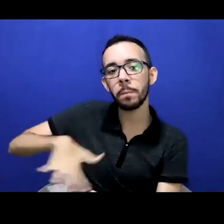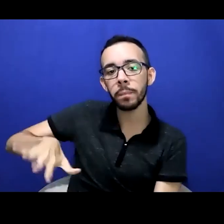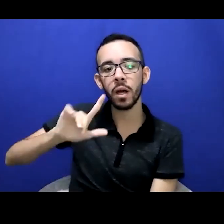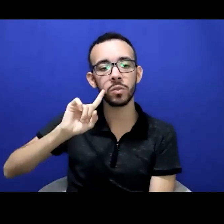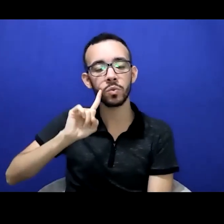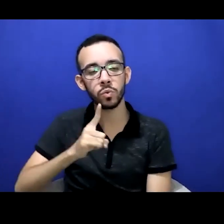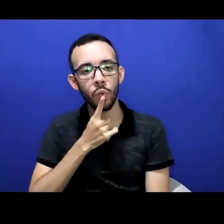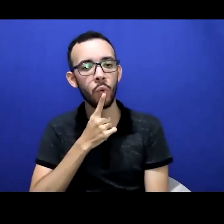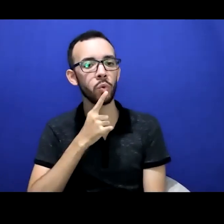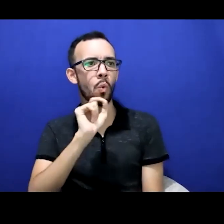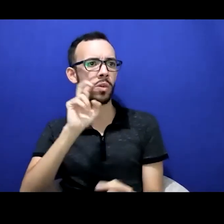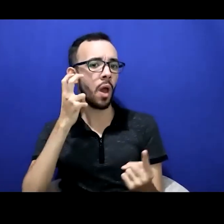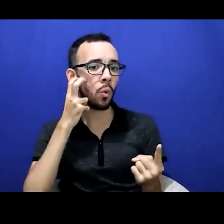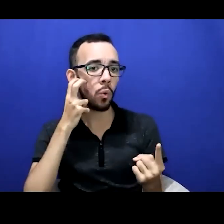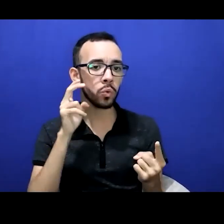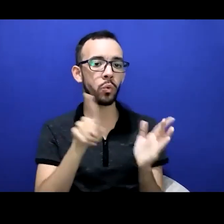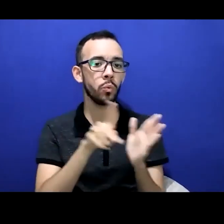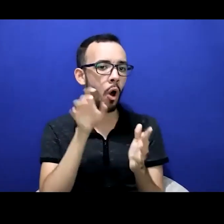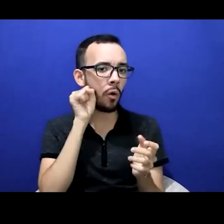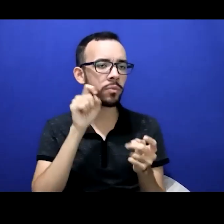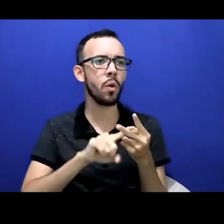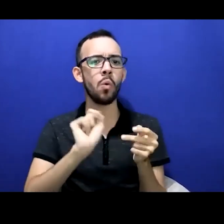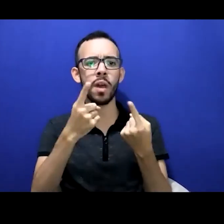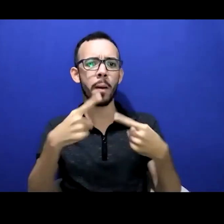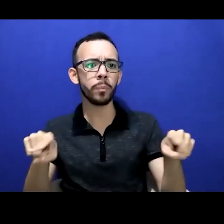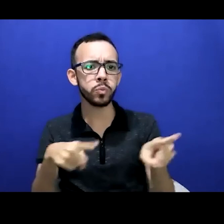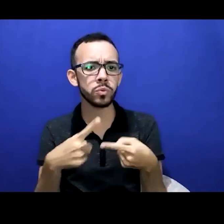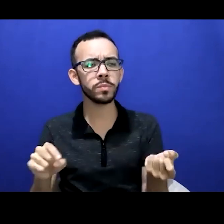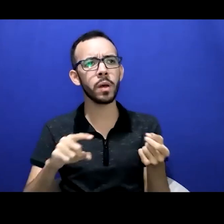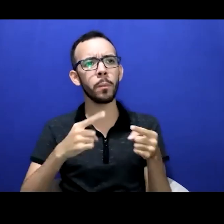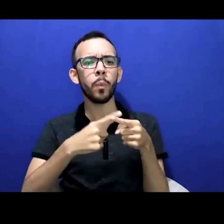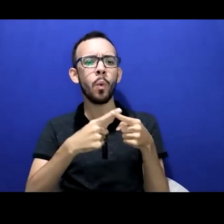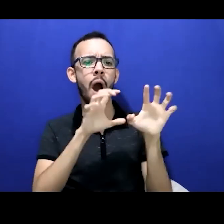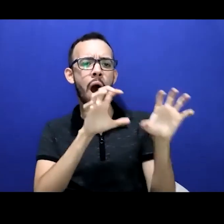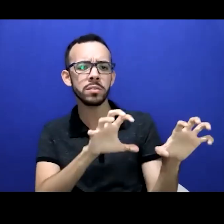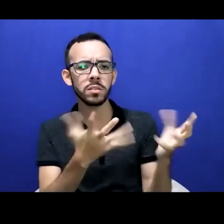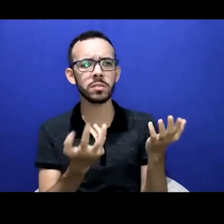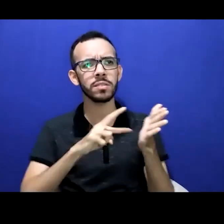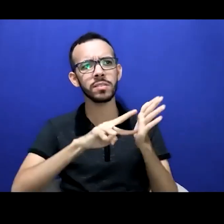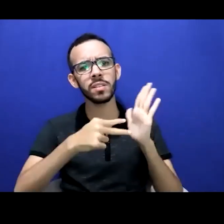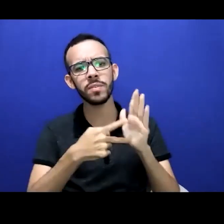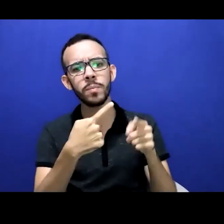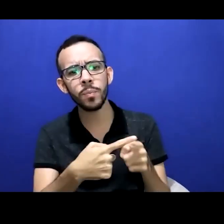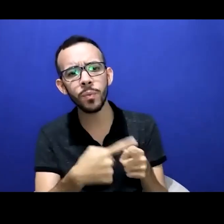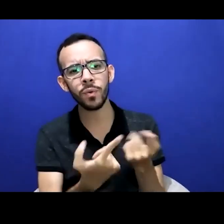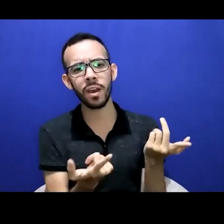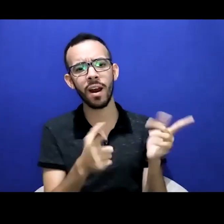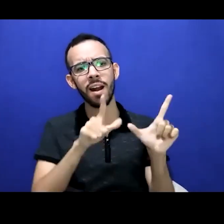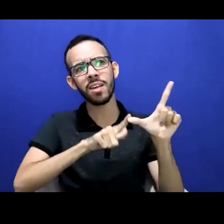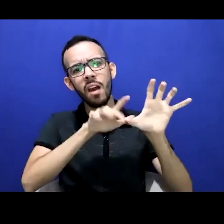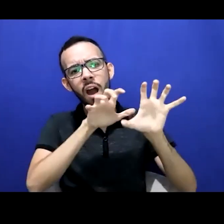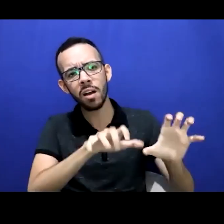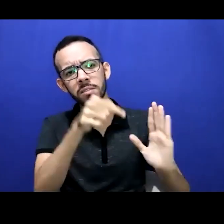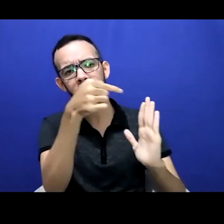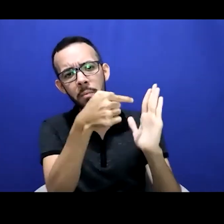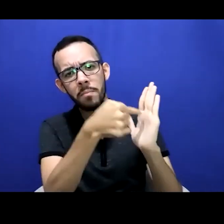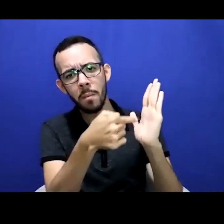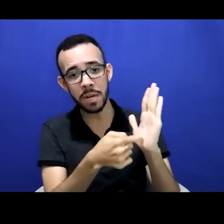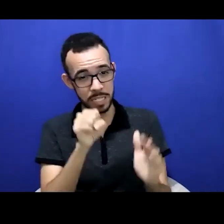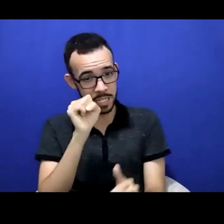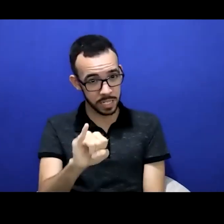o surdo ele teria uma informação de uma forma mais completa sobre a cultura ouvinte